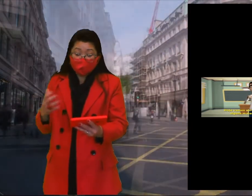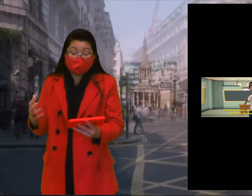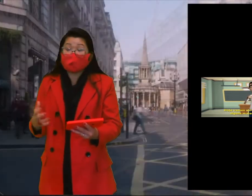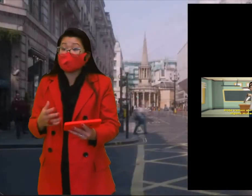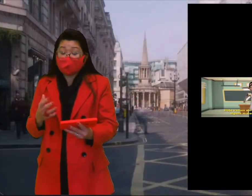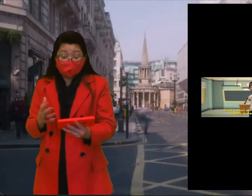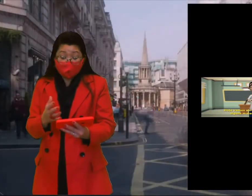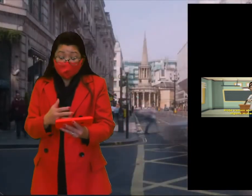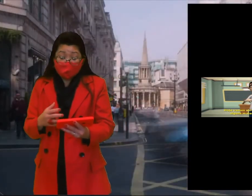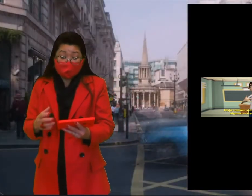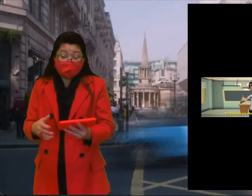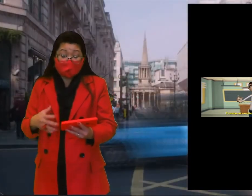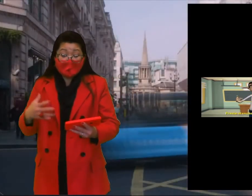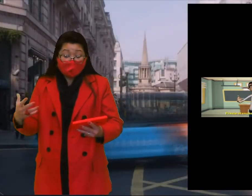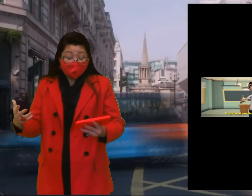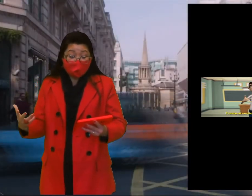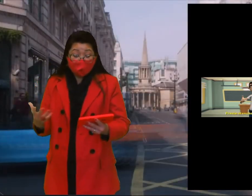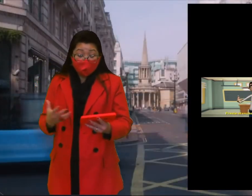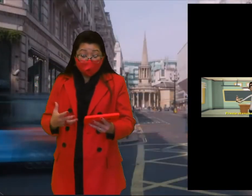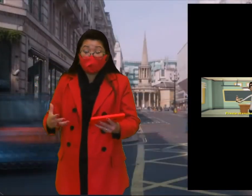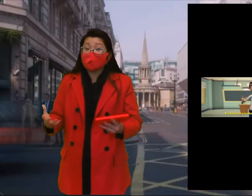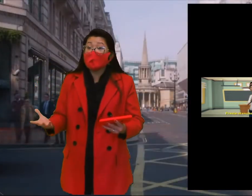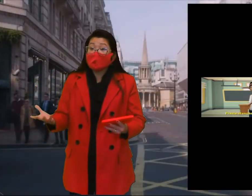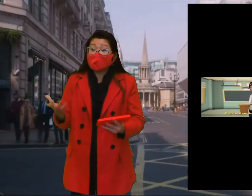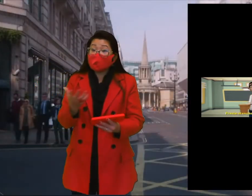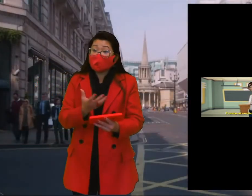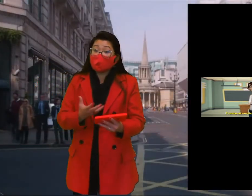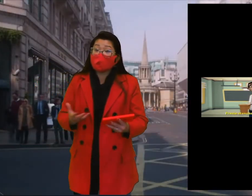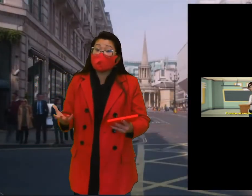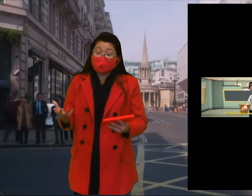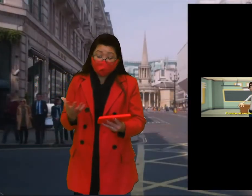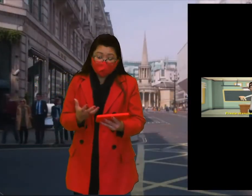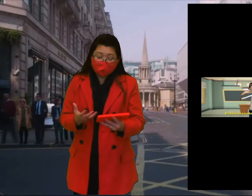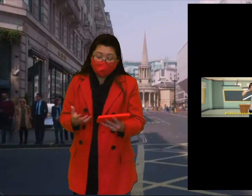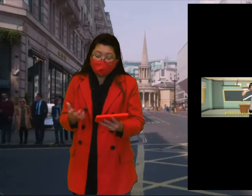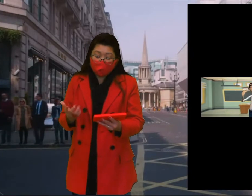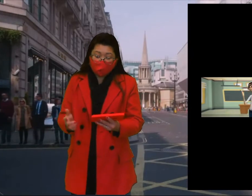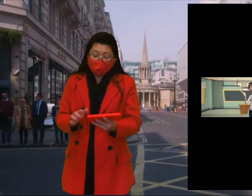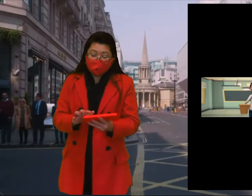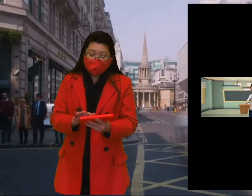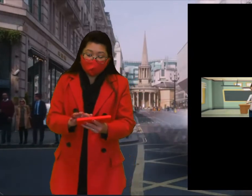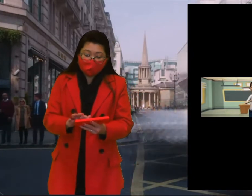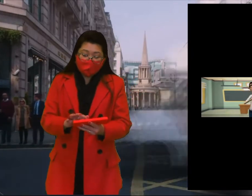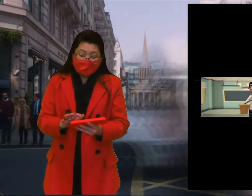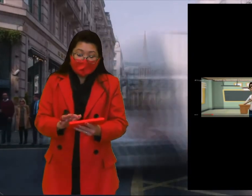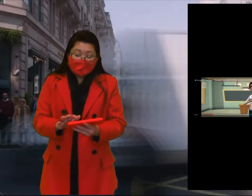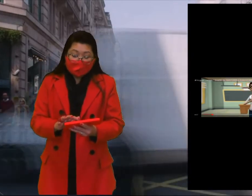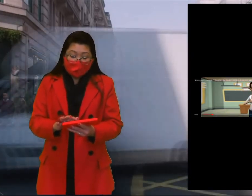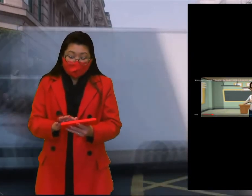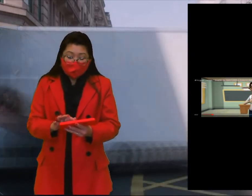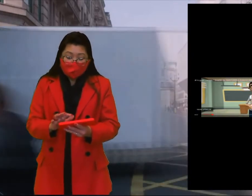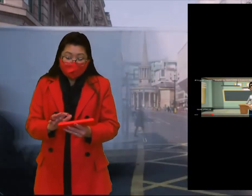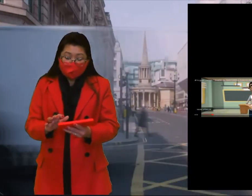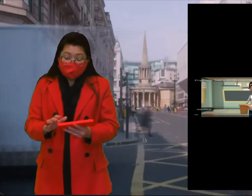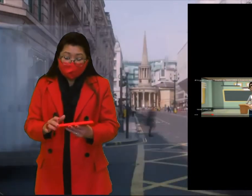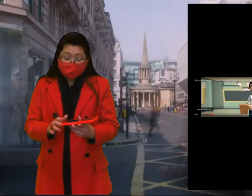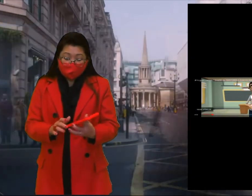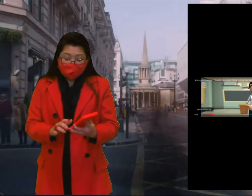materiais escolares. E o Hugo, ele faz toda essa dinâmica. Olha que bacana. Então, o seguinte, dentro